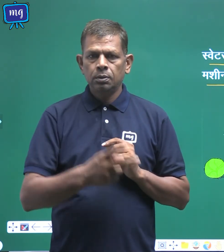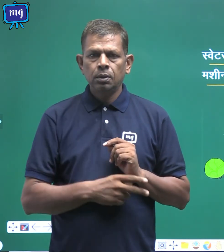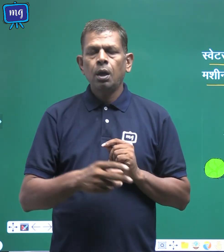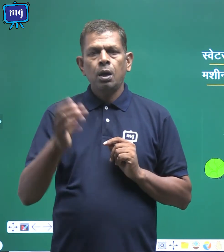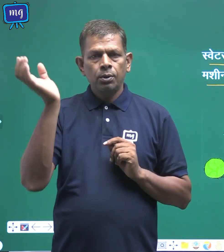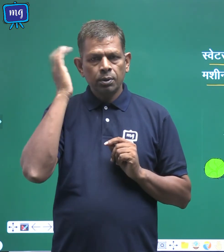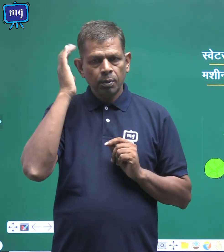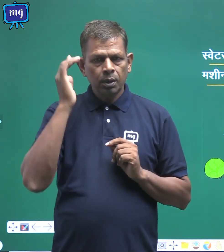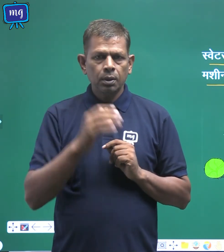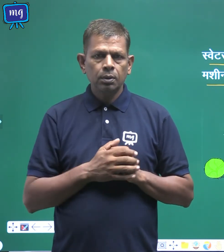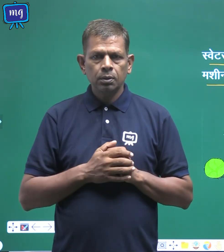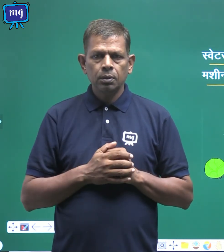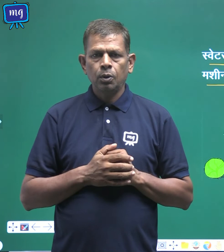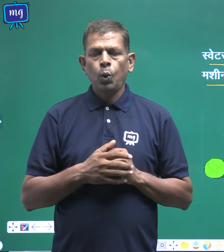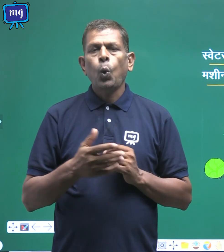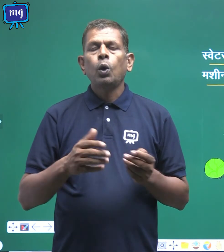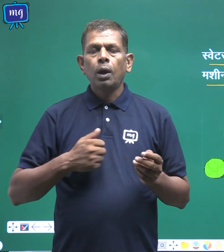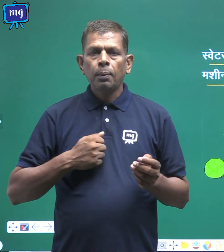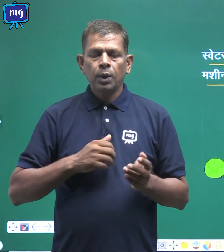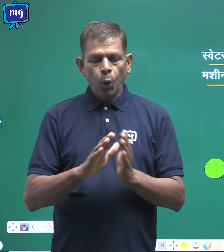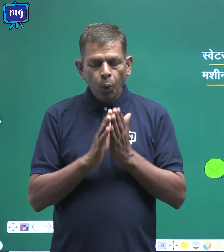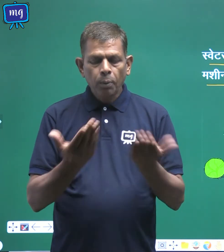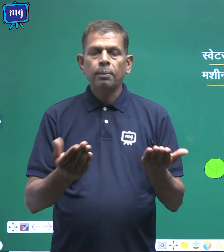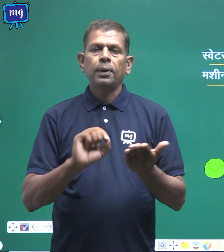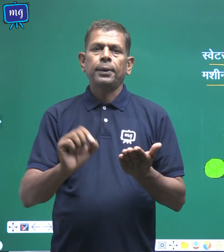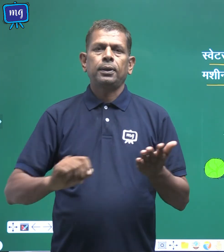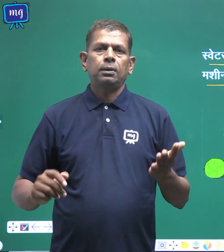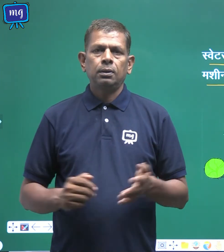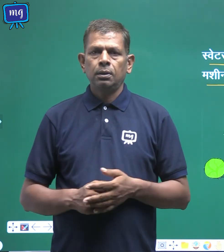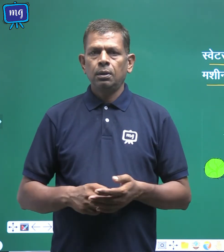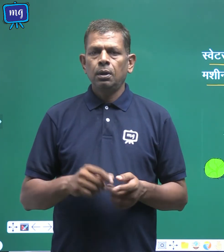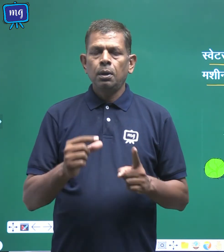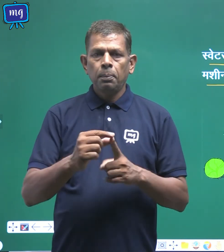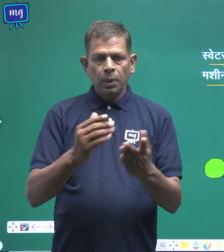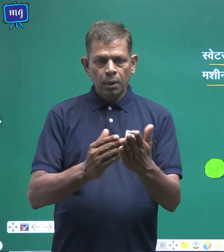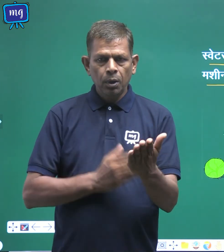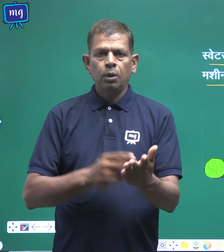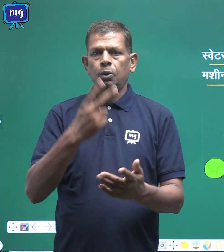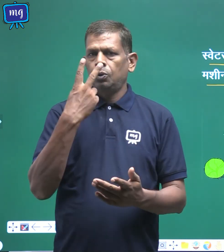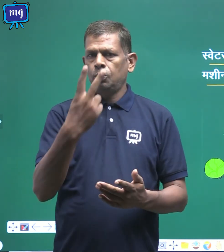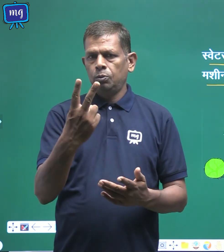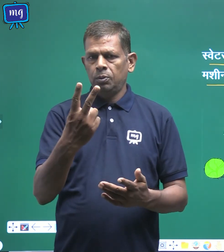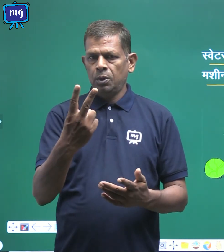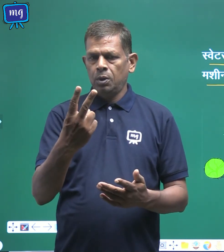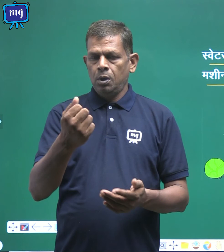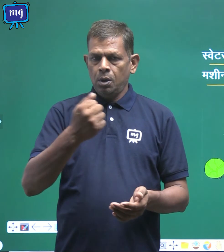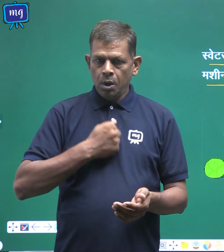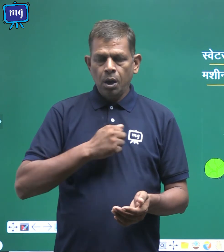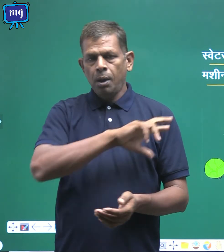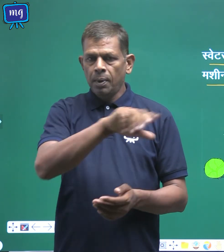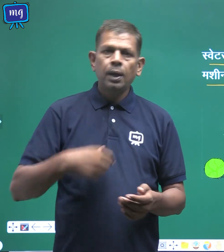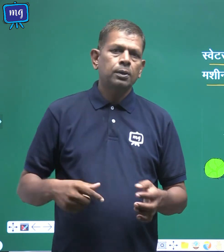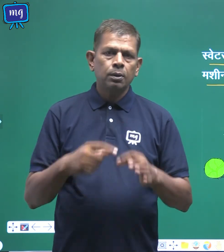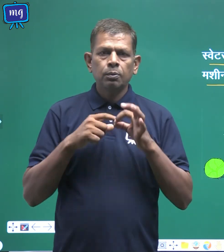समझना और कौपी में लिखना भाग दो में हम इसके प्रश्नुत्तर